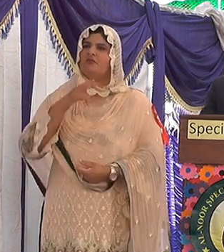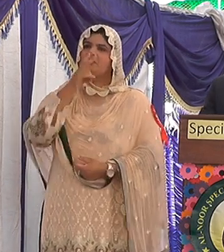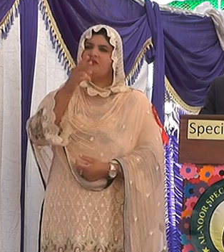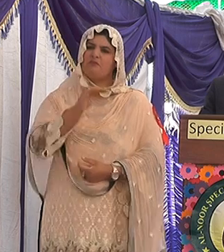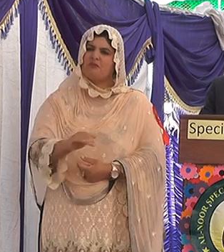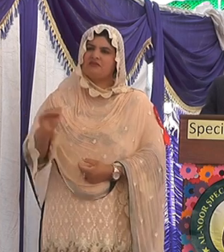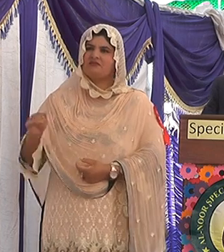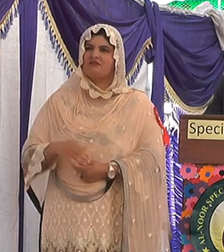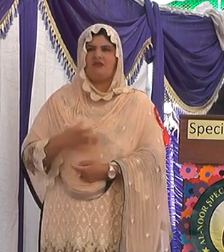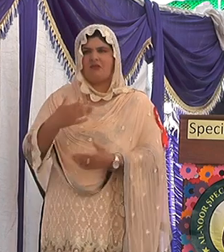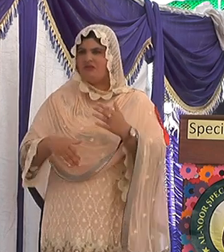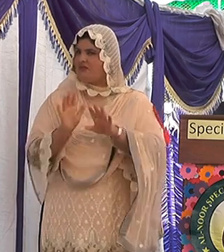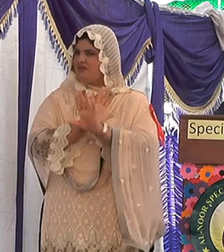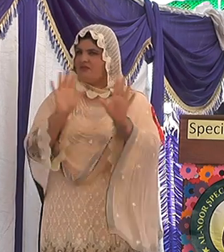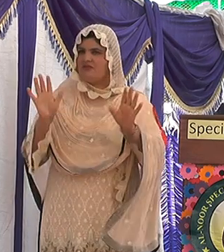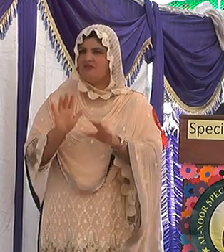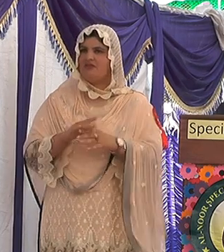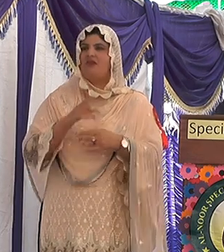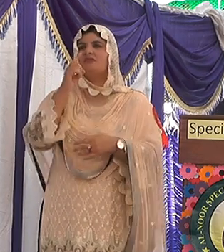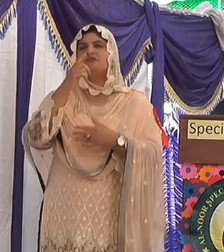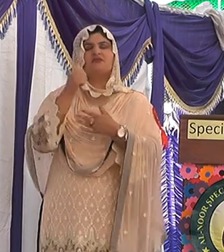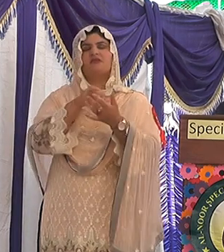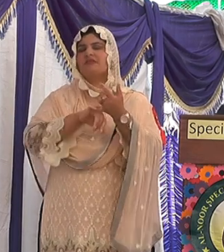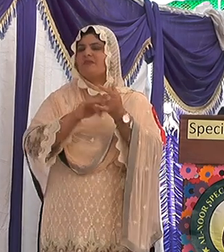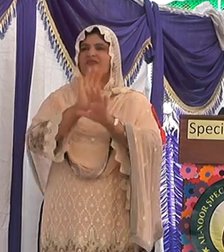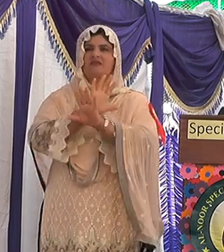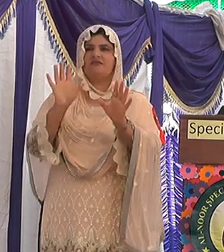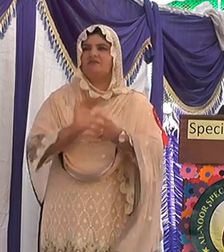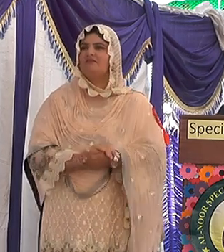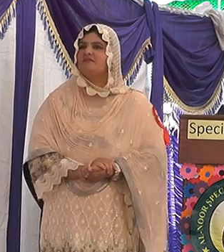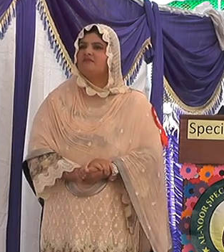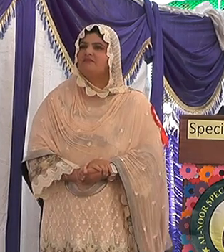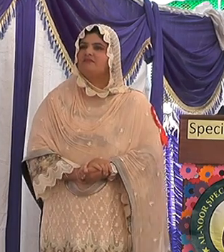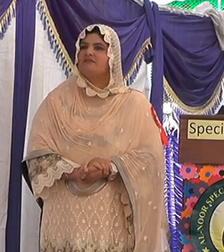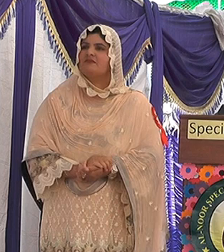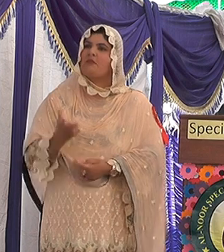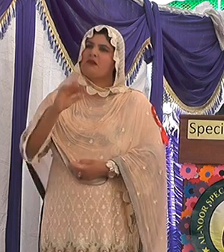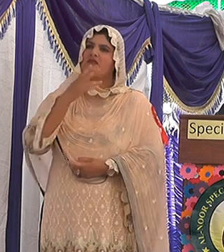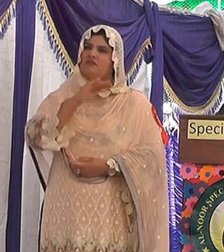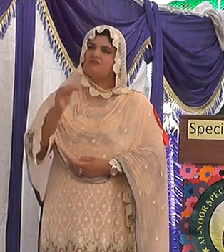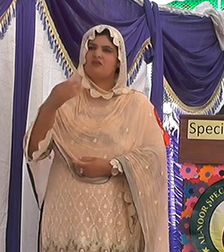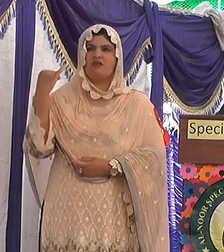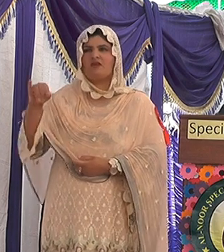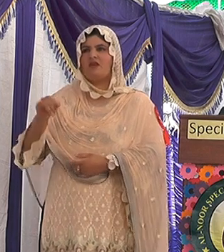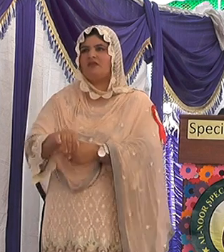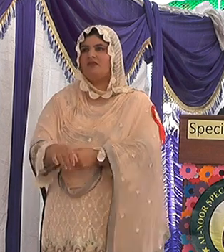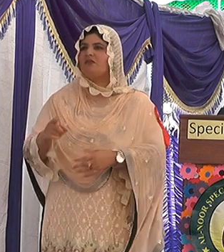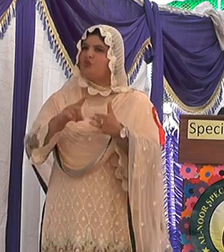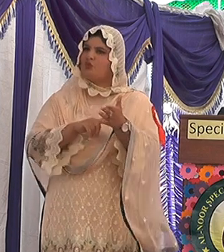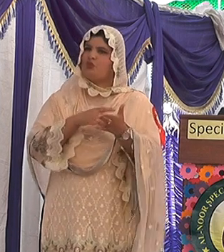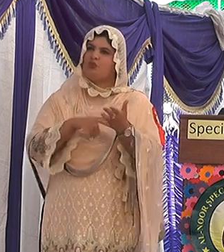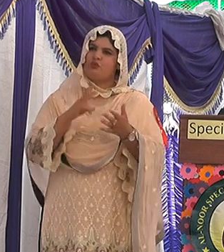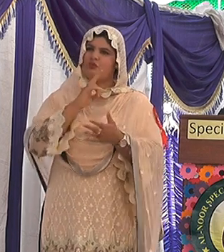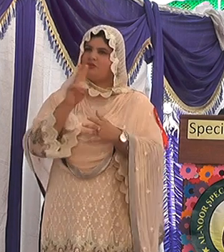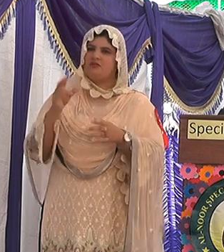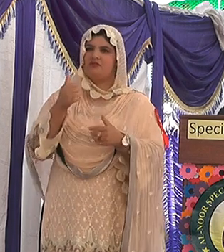یہ بچے نہ تو ڈیسیبل ہیں نہ ہی اس وجہ سے سپیشل ہیں بلکہ یہ دونوں ٹیٹنالوجی ڈیسیبل اور سپیشل